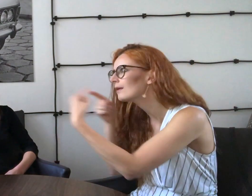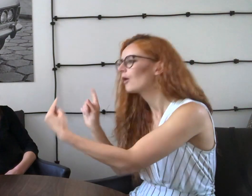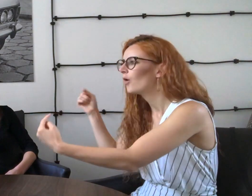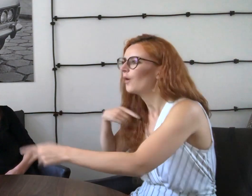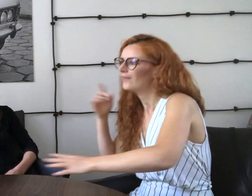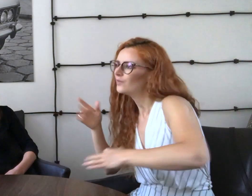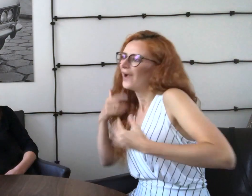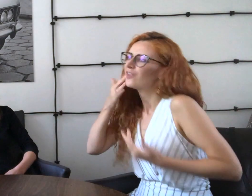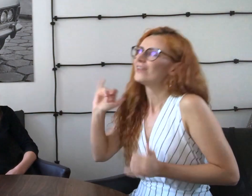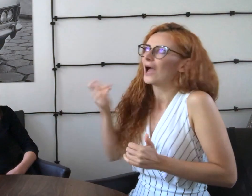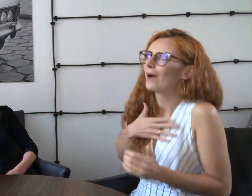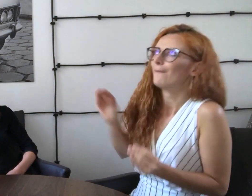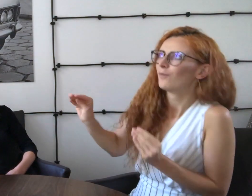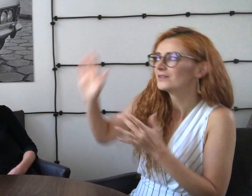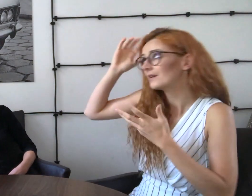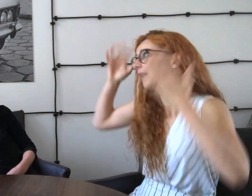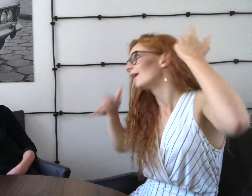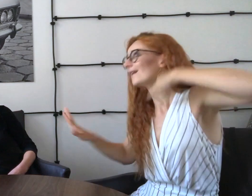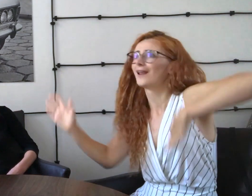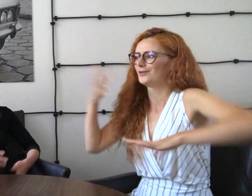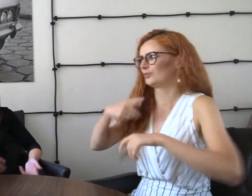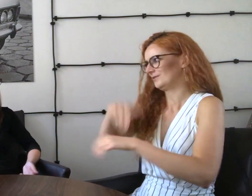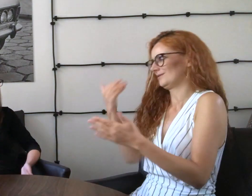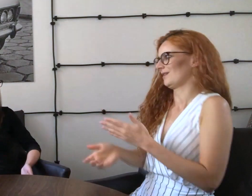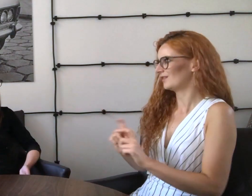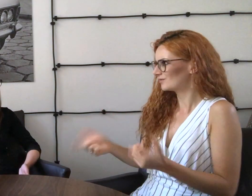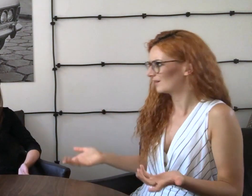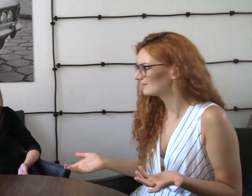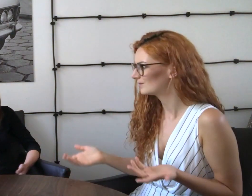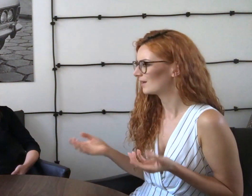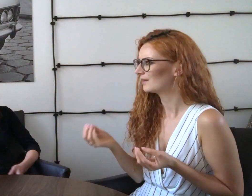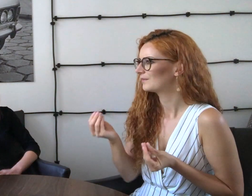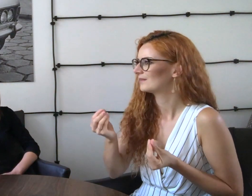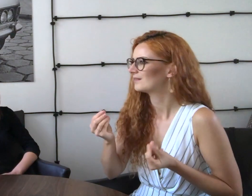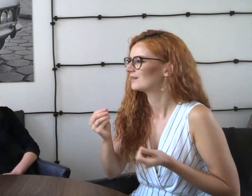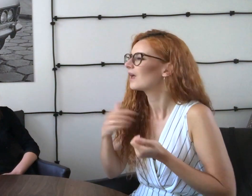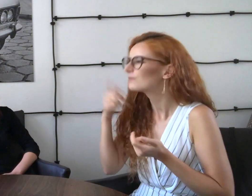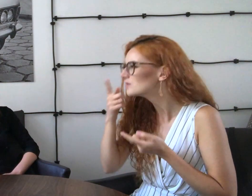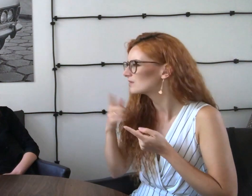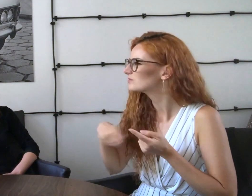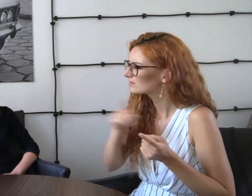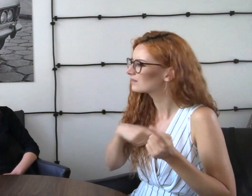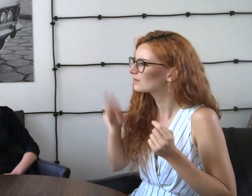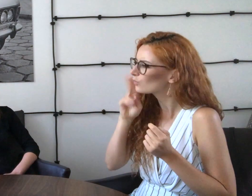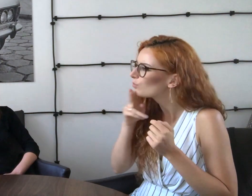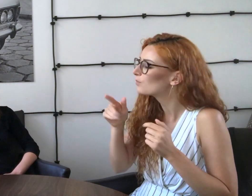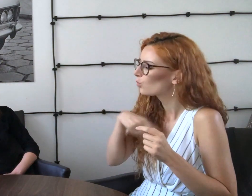zajmuje. Nie trzeba opowiadać, rozmawiać i zastanawiać się, jak ja mam to powiedzieć, co mam zrobić. Nie tracimy tego czasu. Myślę, że